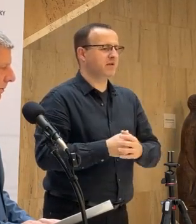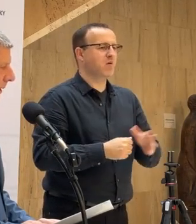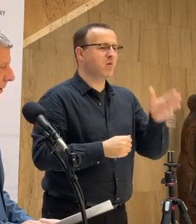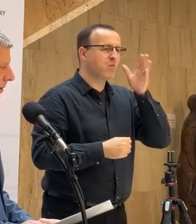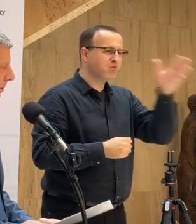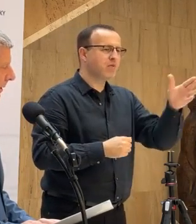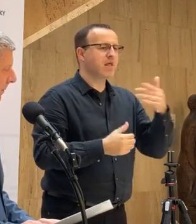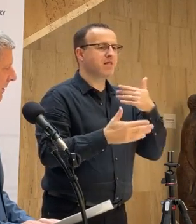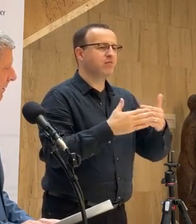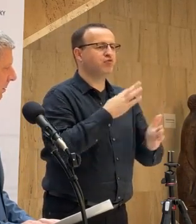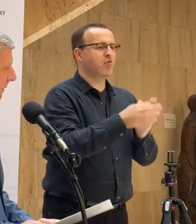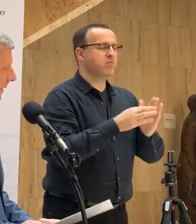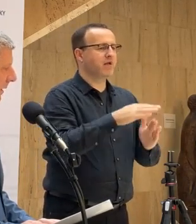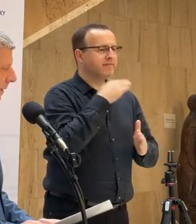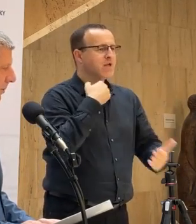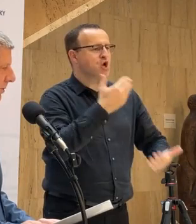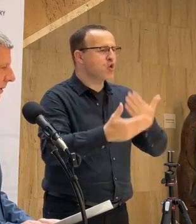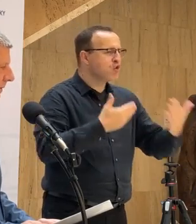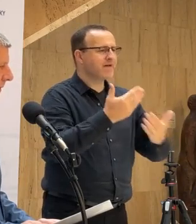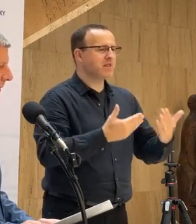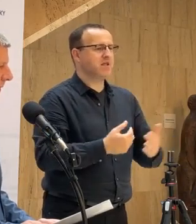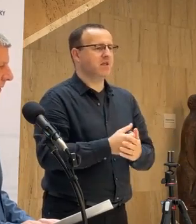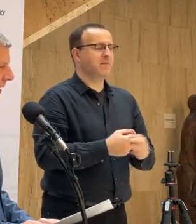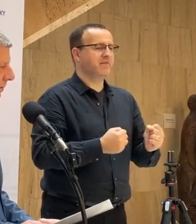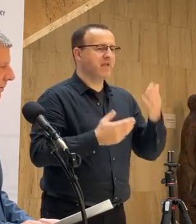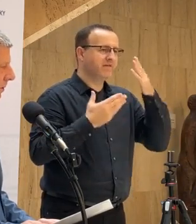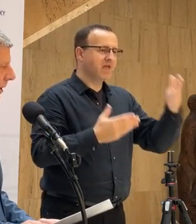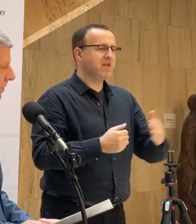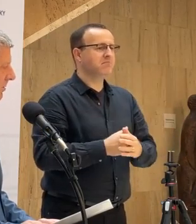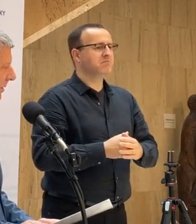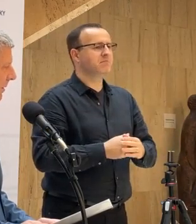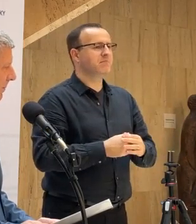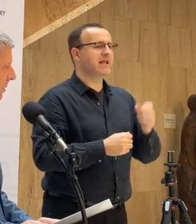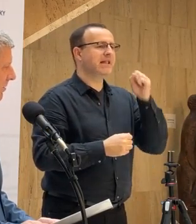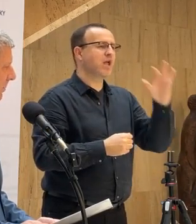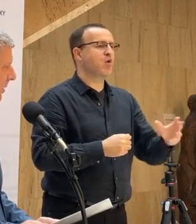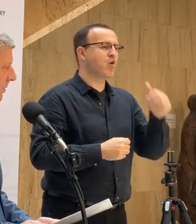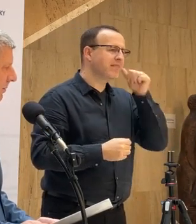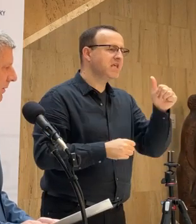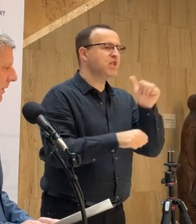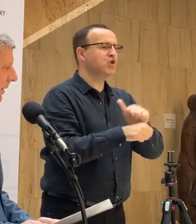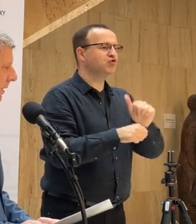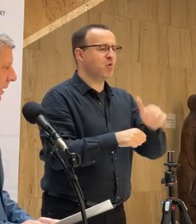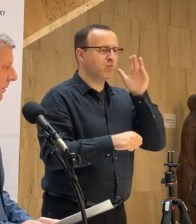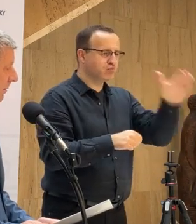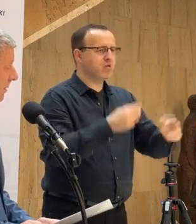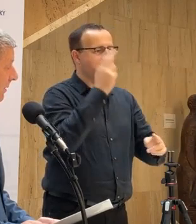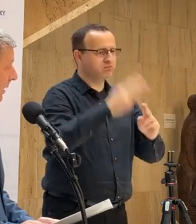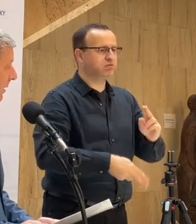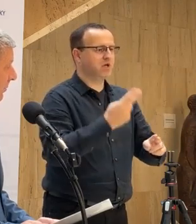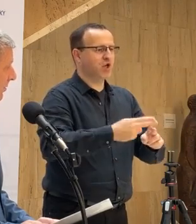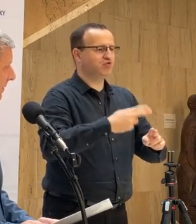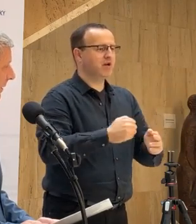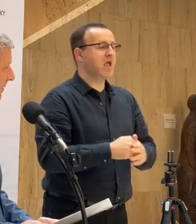Budú k tomu v najbližšej dobe veľmi intenzívne rokovania a verím tomu, že rádovo v dňoch až týždňoch sa blížeme k konečnému riešeniu. Takže áno,